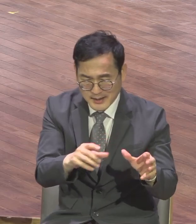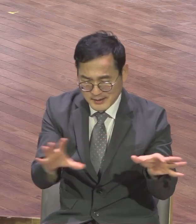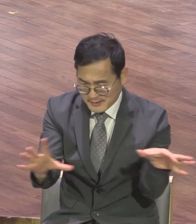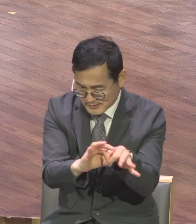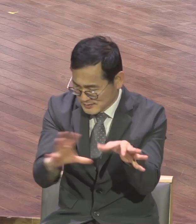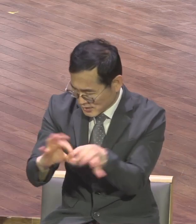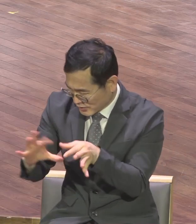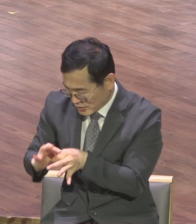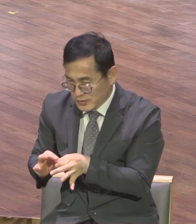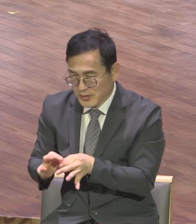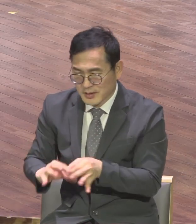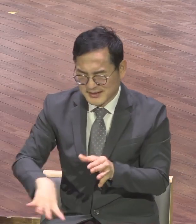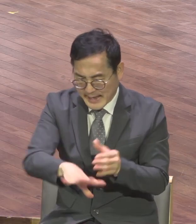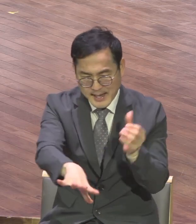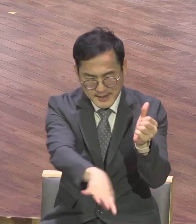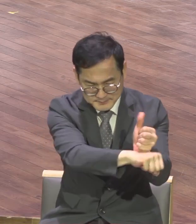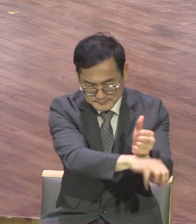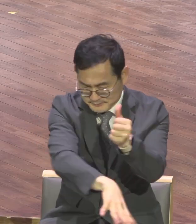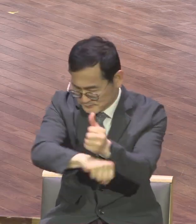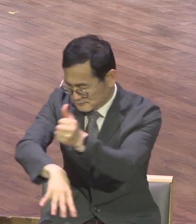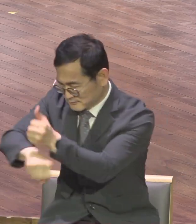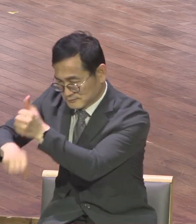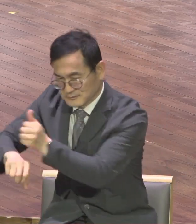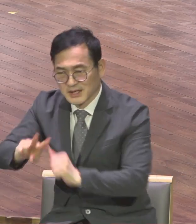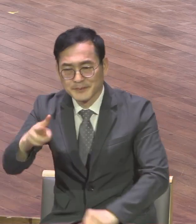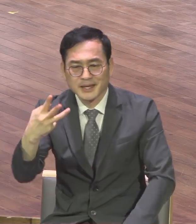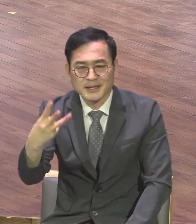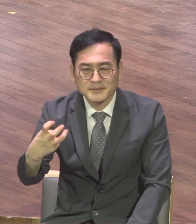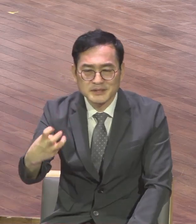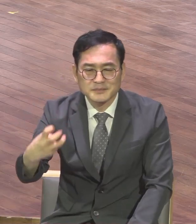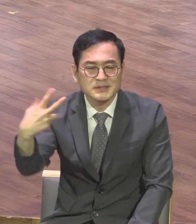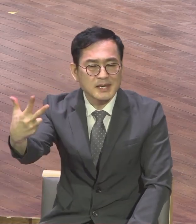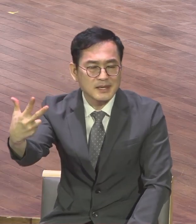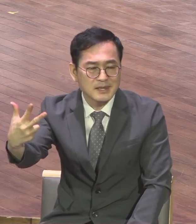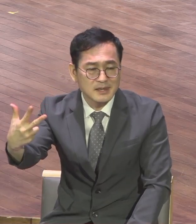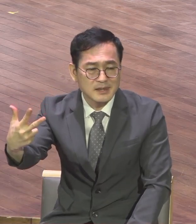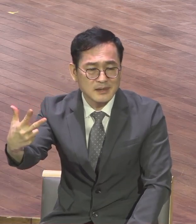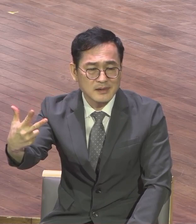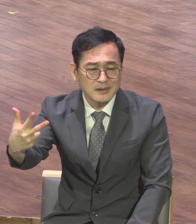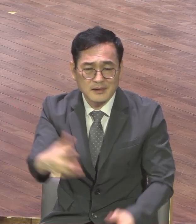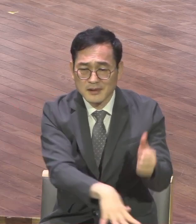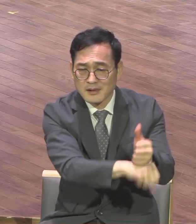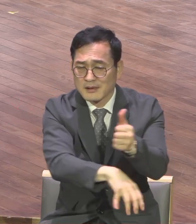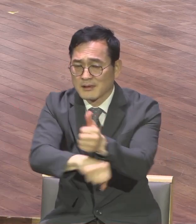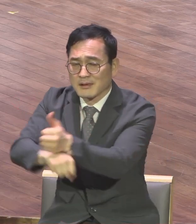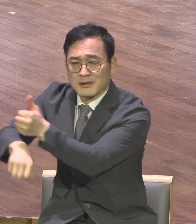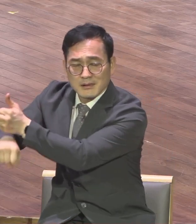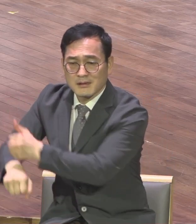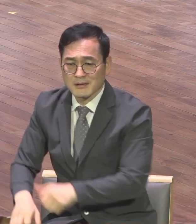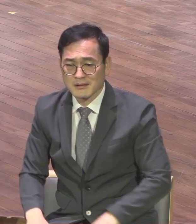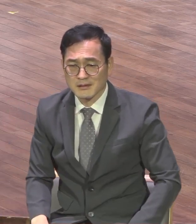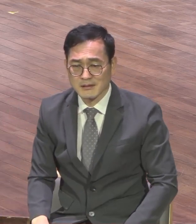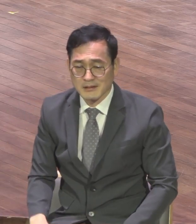랩놋들 다 전결이다 이렇게 잡고 기도하는 주부를 제가 볼 때마다 그 아이들이 말이에요 아이들이 자기가